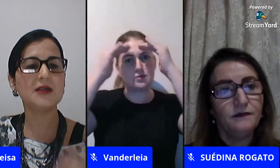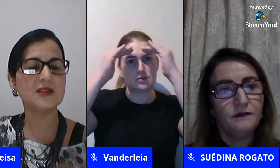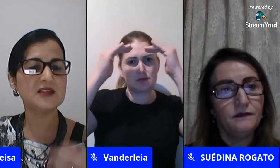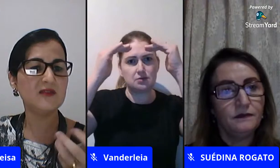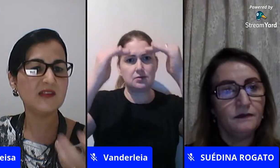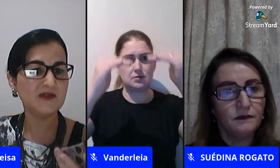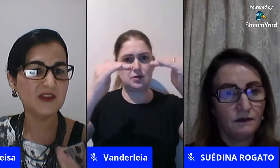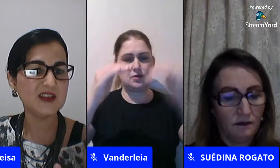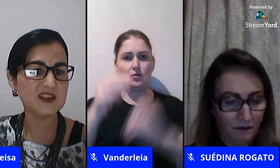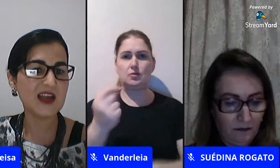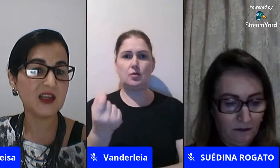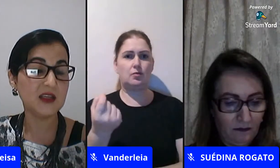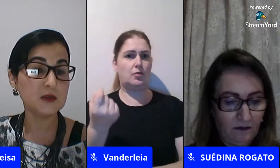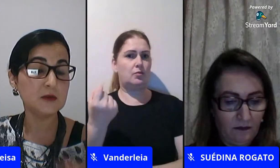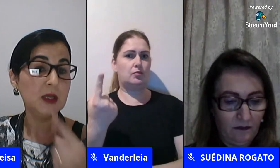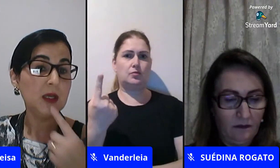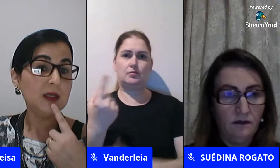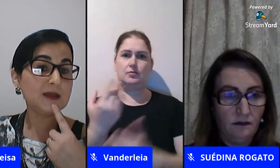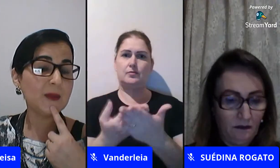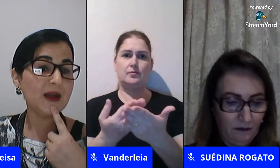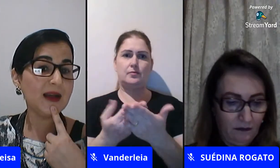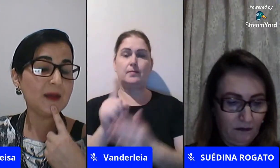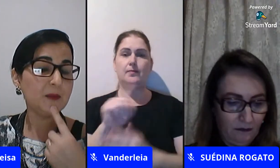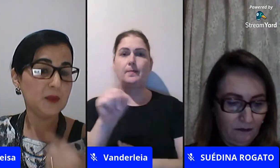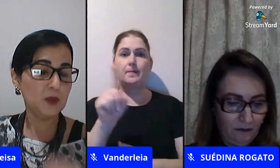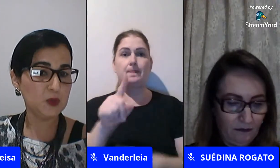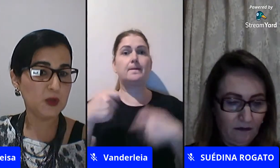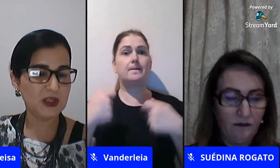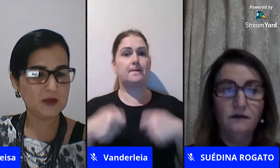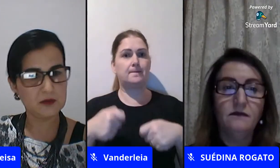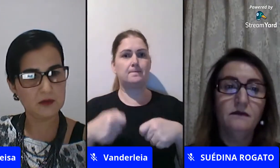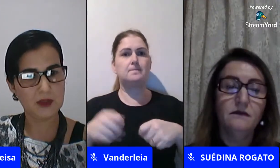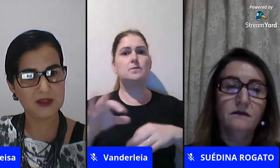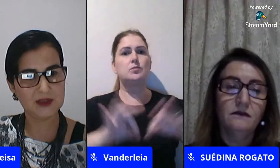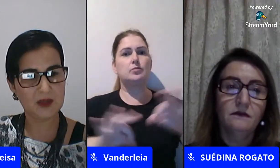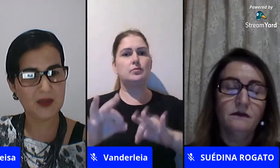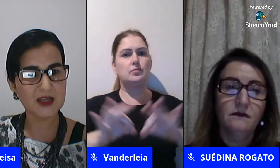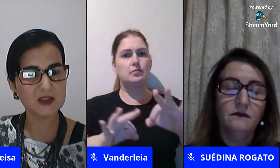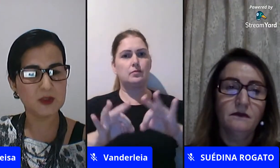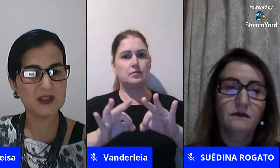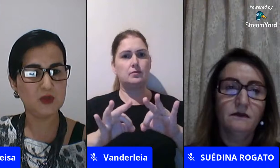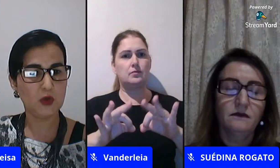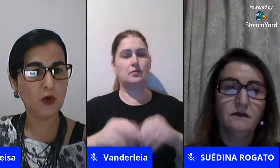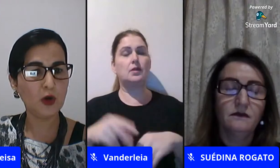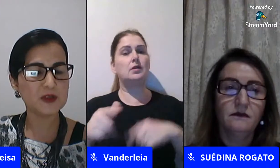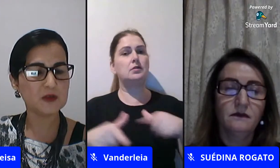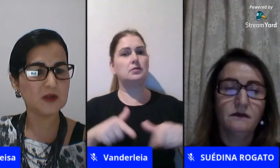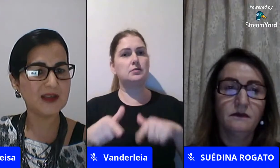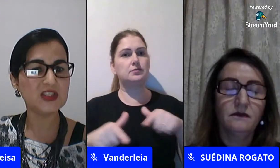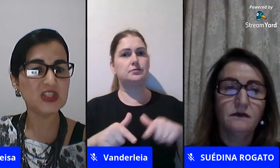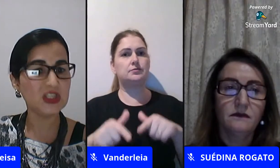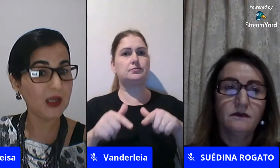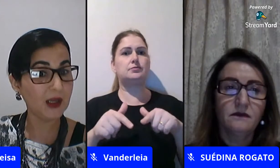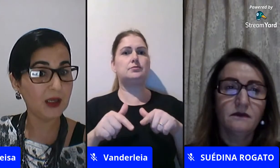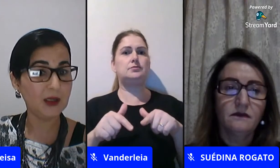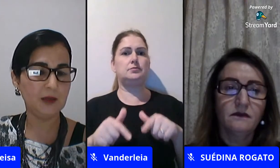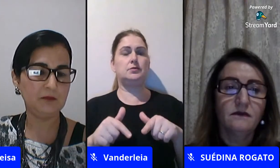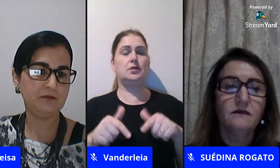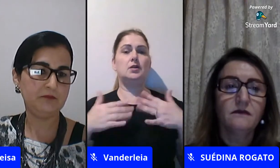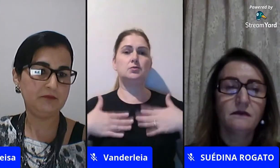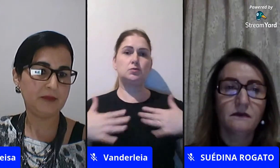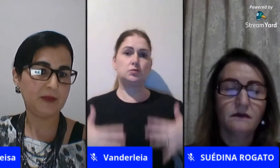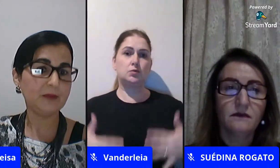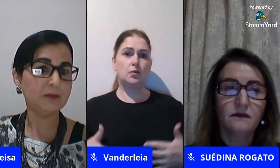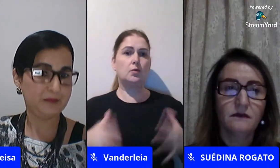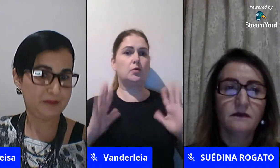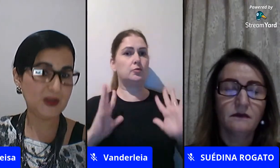as crianças vivenciarem isso e trabalhar nos projetos com essas temáticas por exemplo de corpo sexualidade higiene